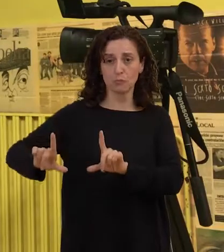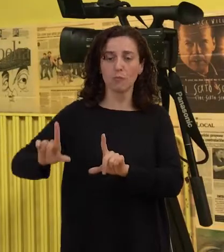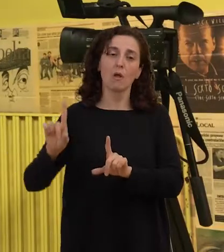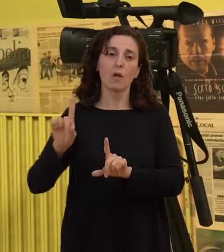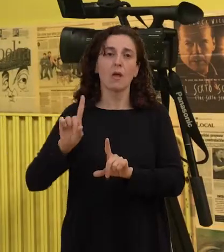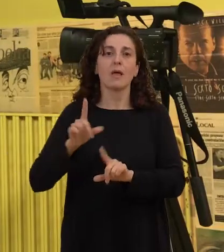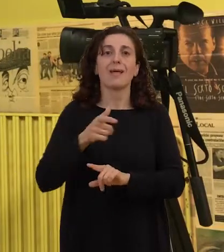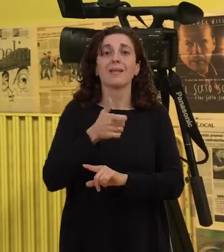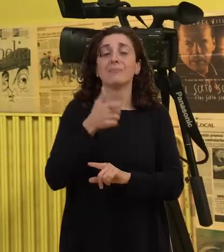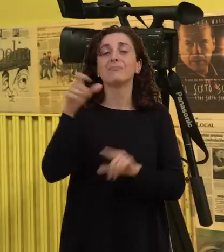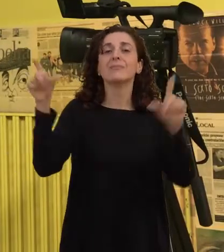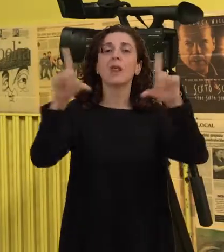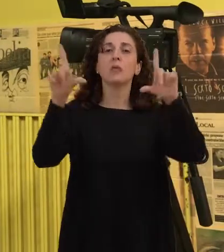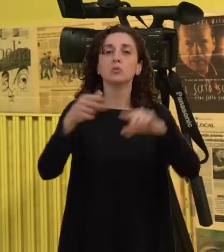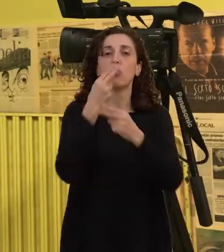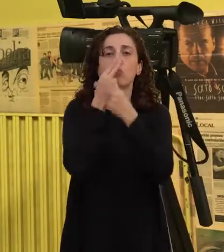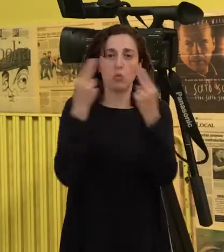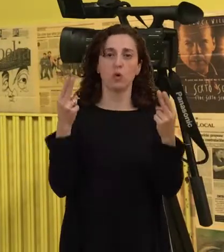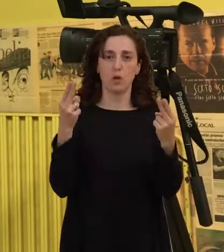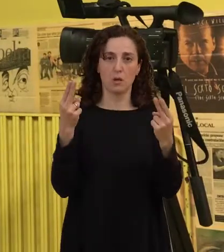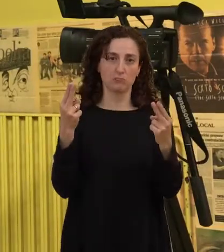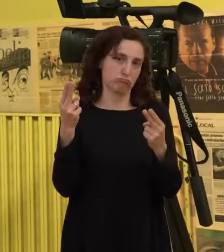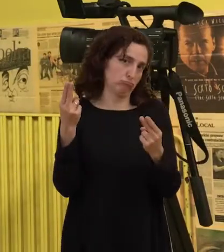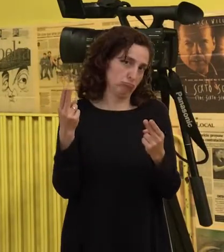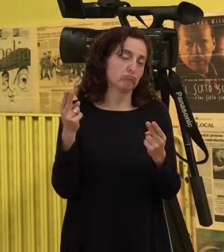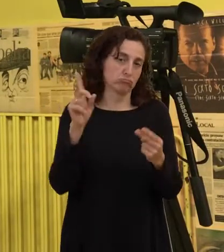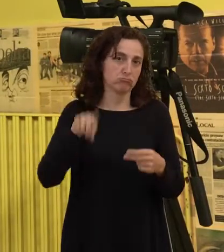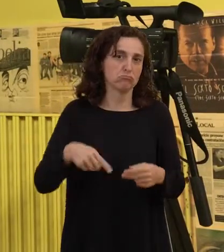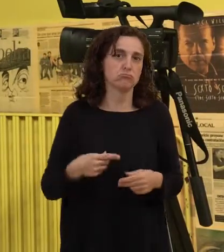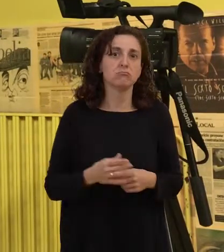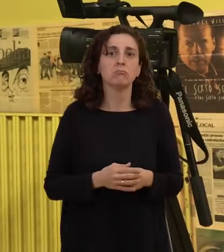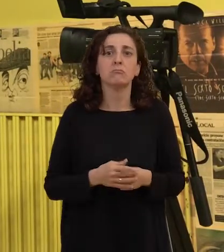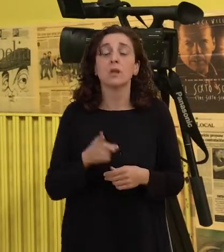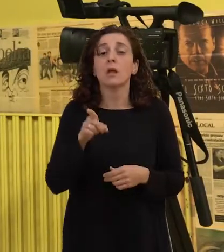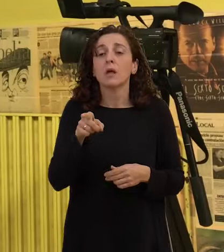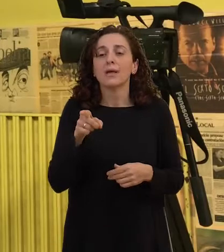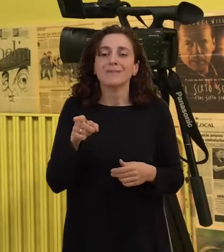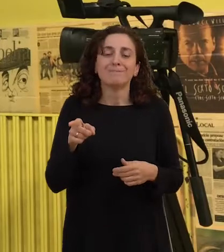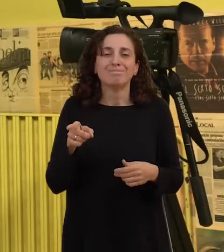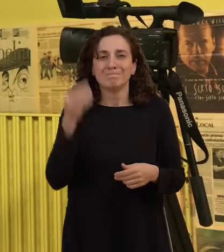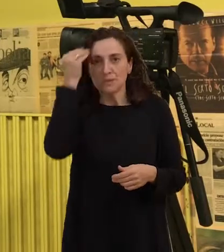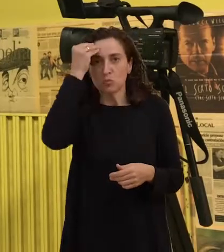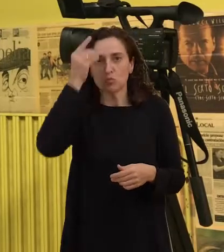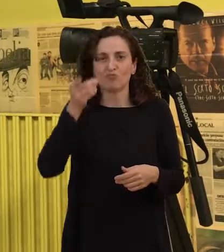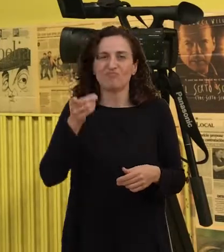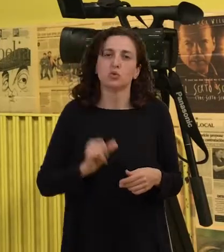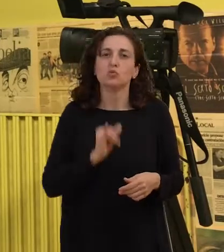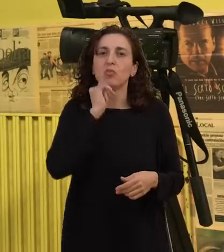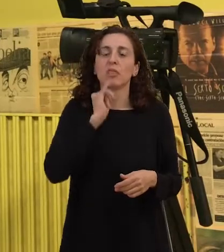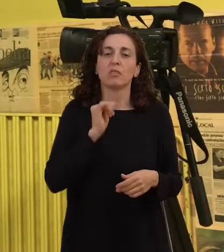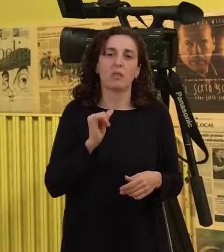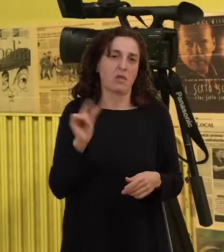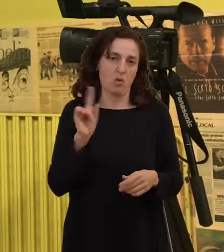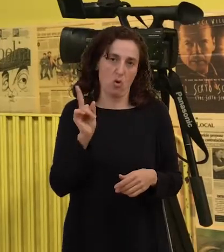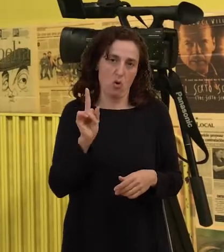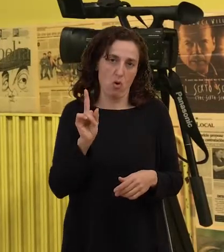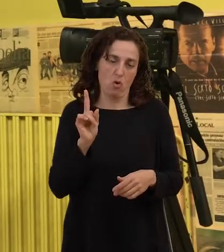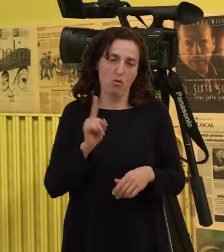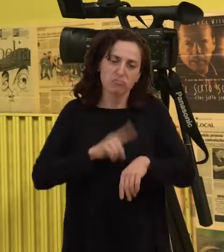televisiones públicas y creemos que no es suficiente ni en tiempo, ni en ocasiones,